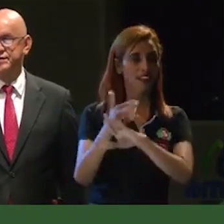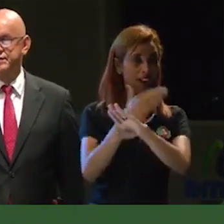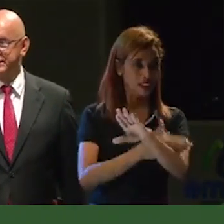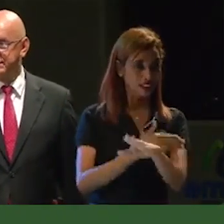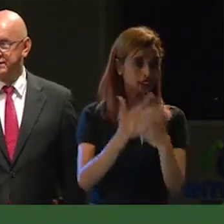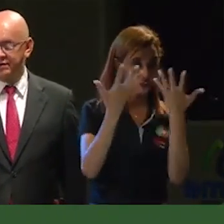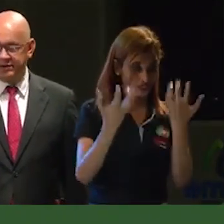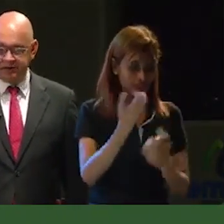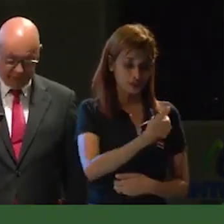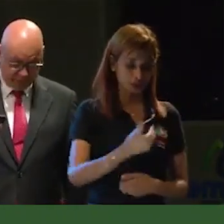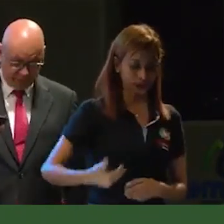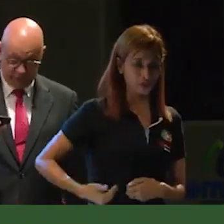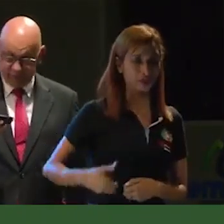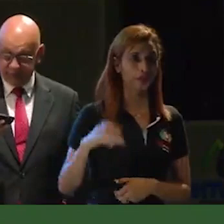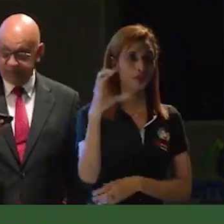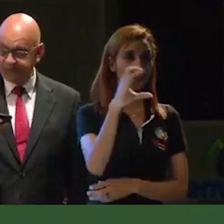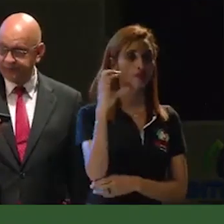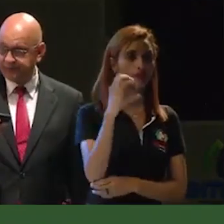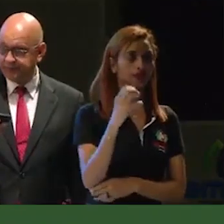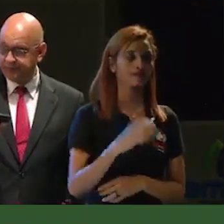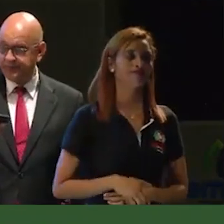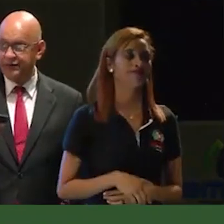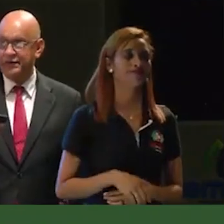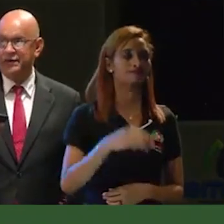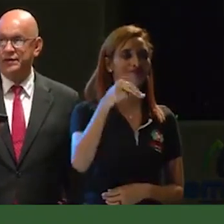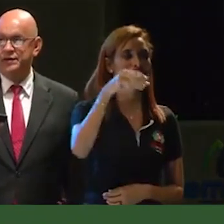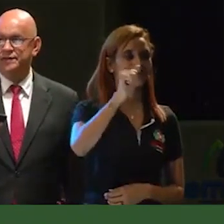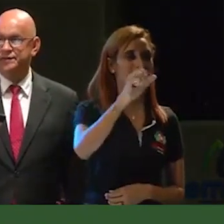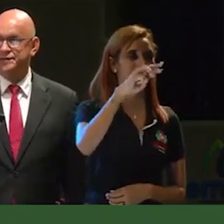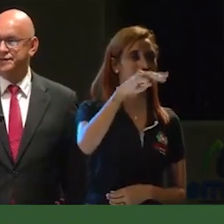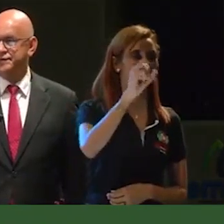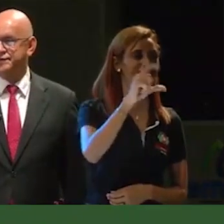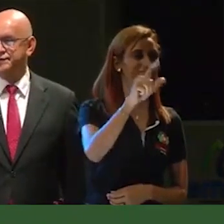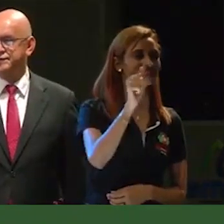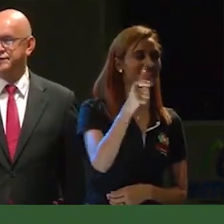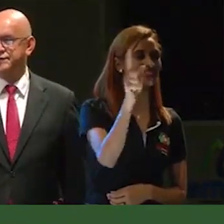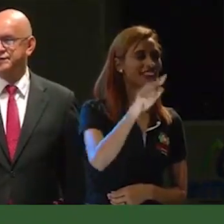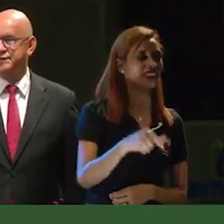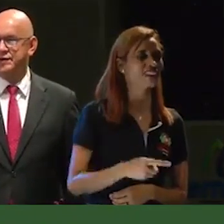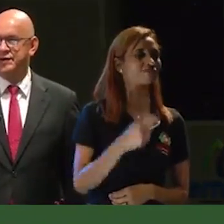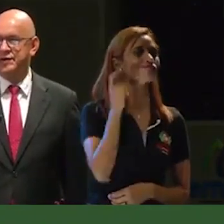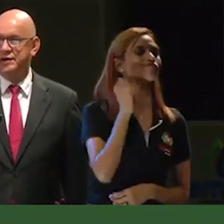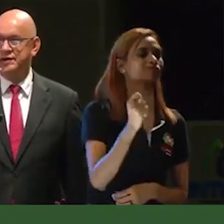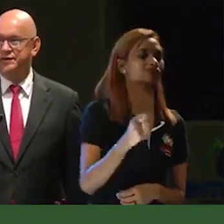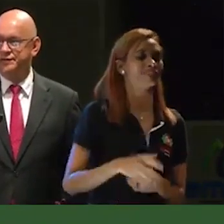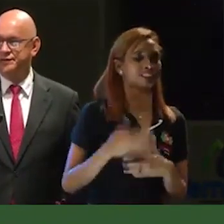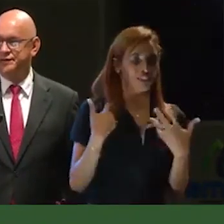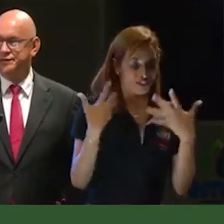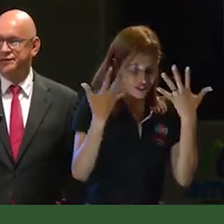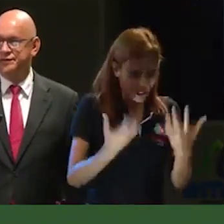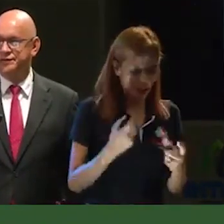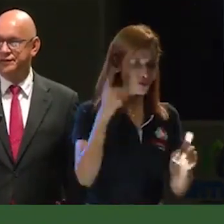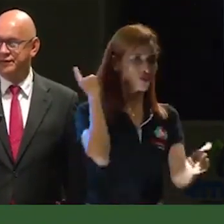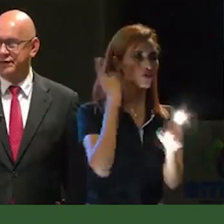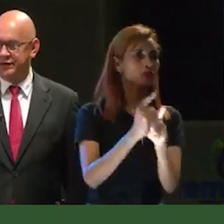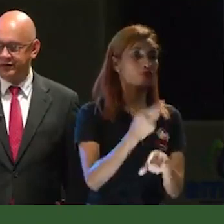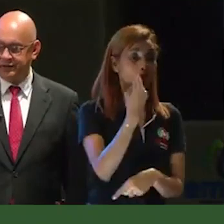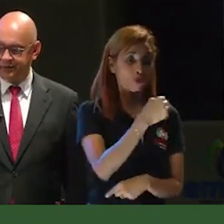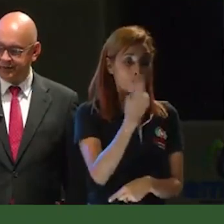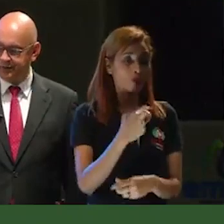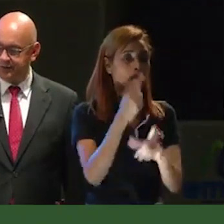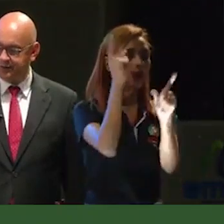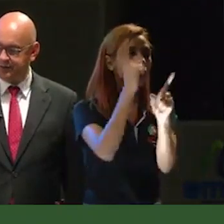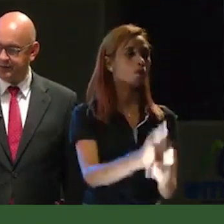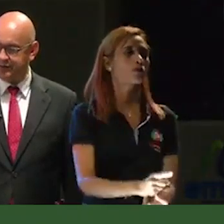presidencia de la República. ¡Pues mamola! Porque les demostramos al pueblo calarqueño que nosotros cumplimos la palabra y